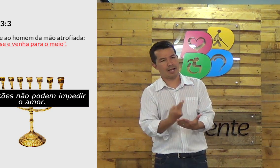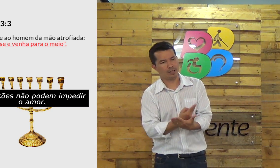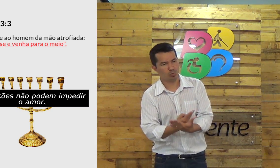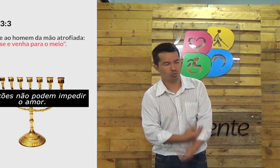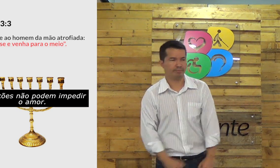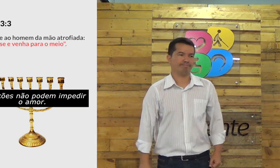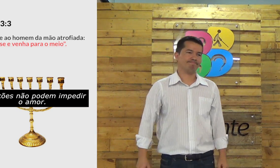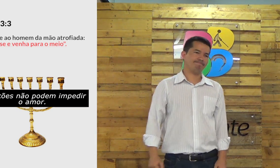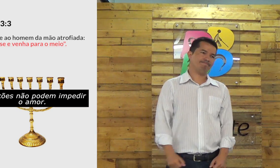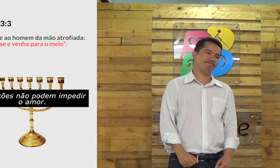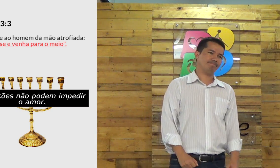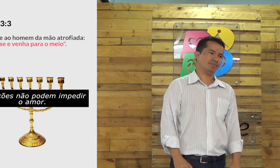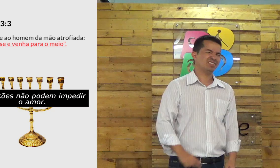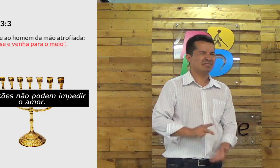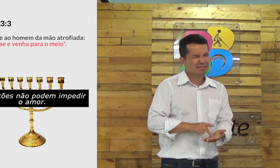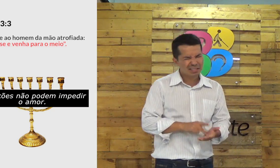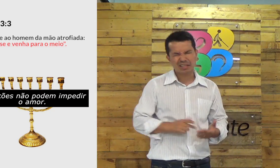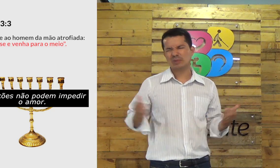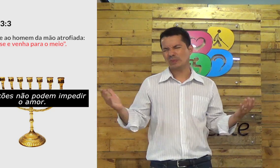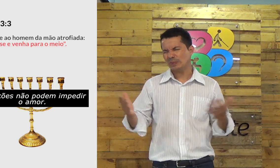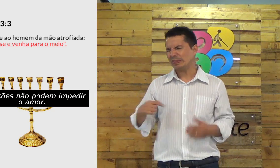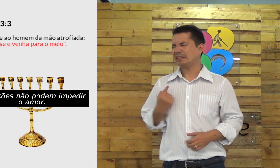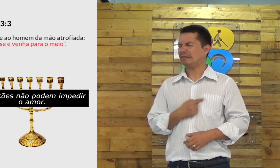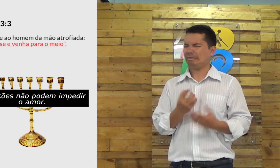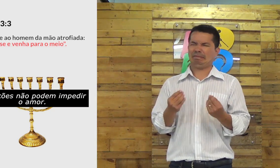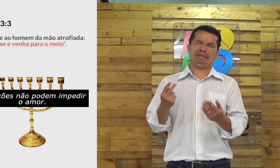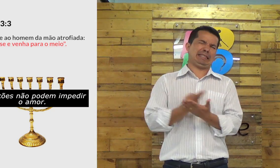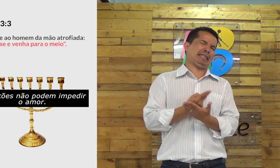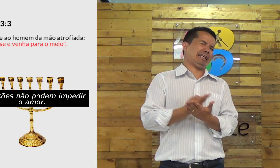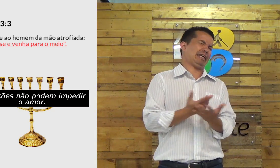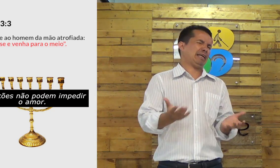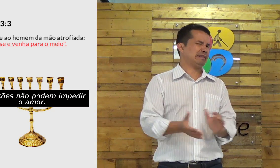desculpa mas nós estamos fazendo tudo errado tudo errado